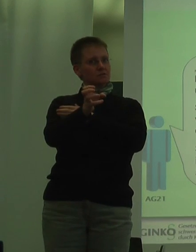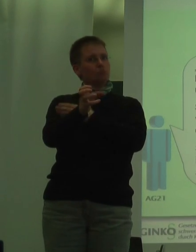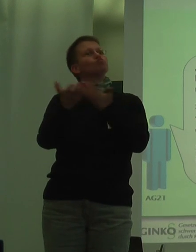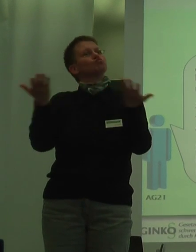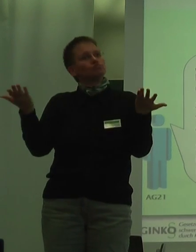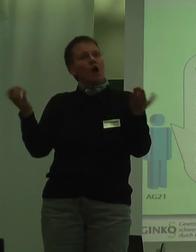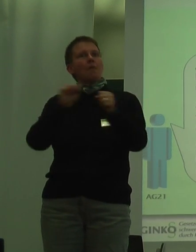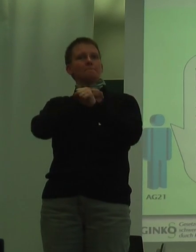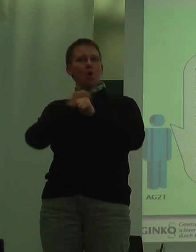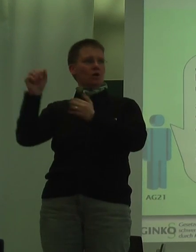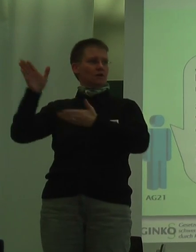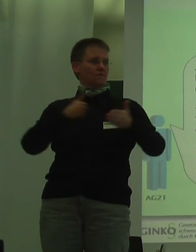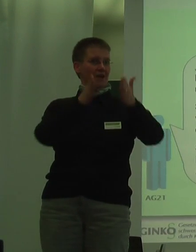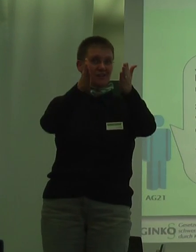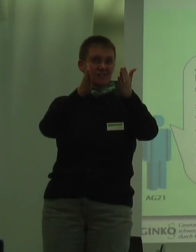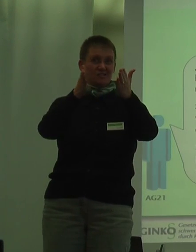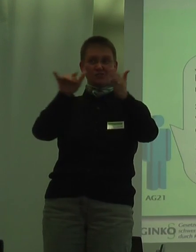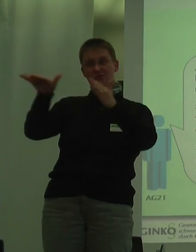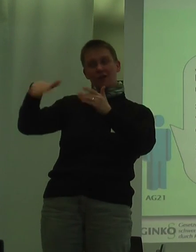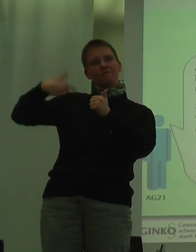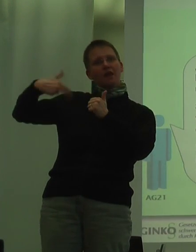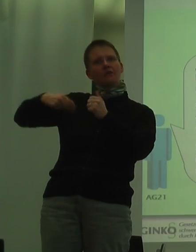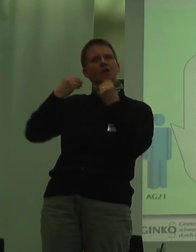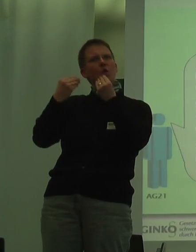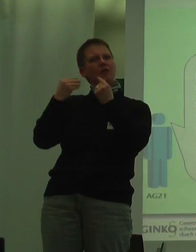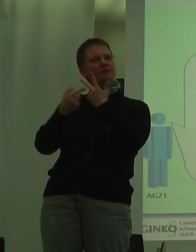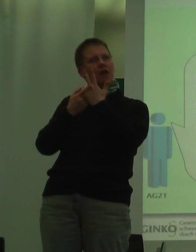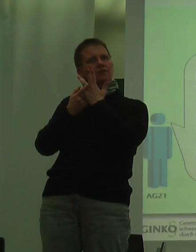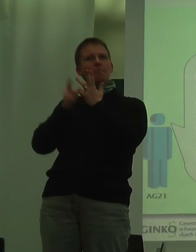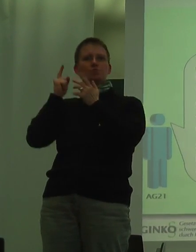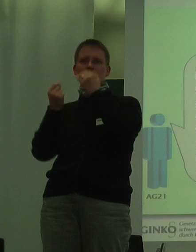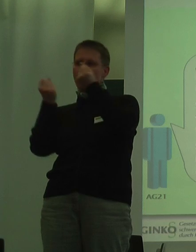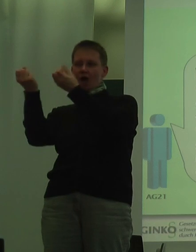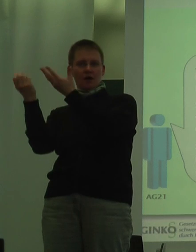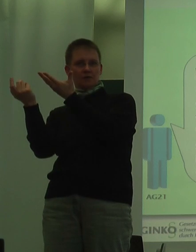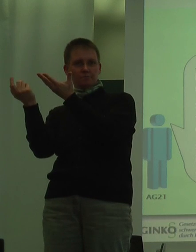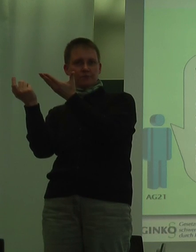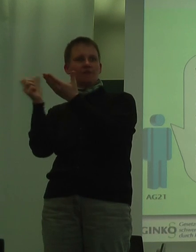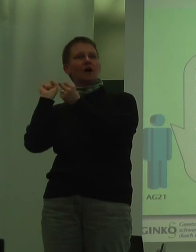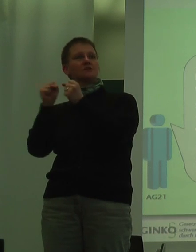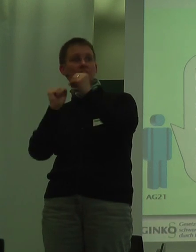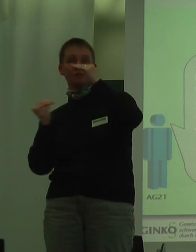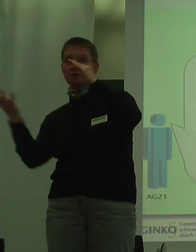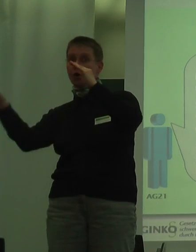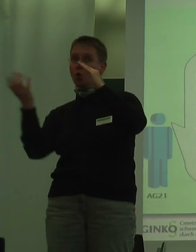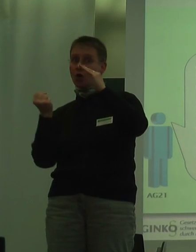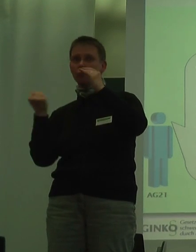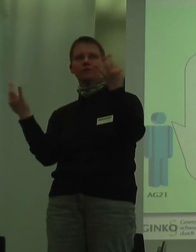ein gangbarer Weg. Sollte es noch Qualitätsbedarf geben, dann müssen wir abklären, inwieweit wäre das zu erzielen und mit welchem Betrieb. Aber